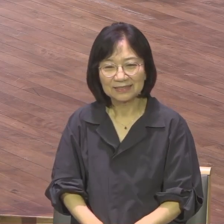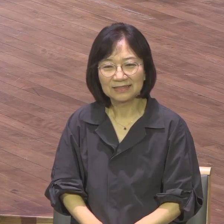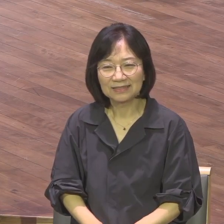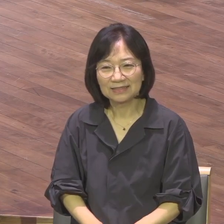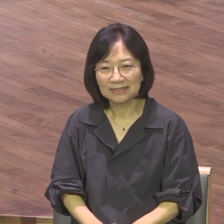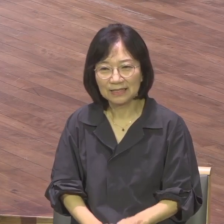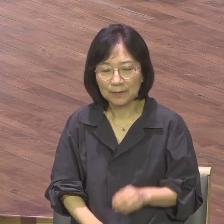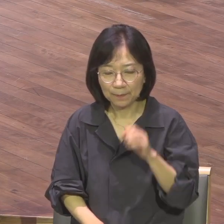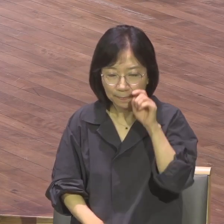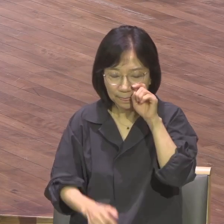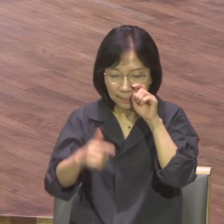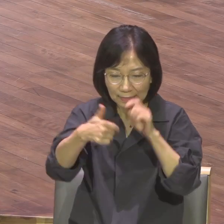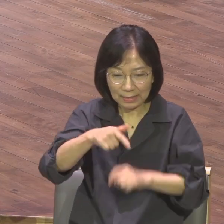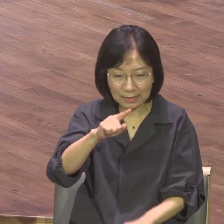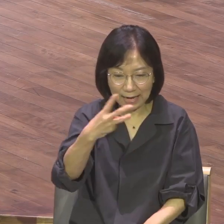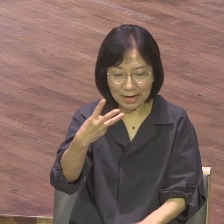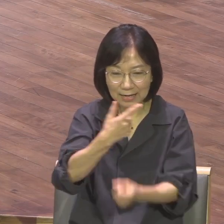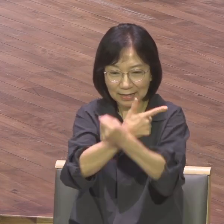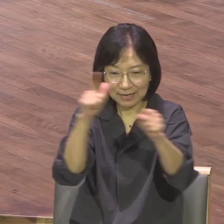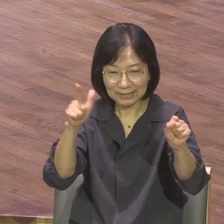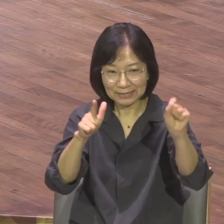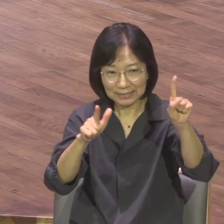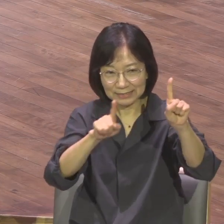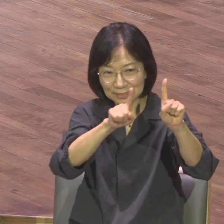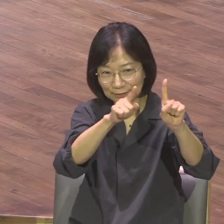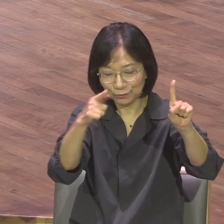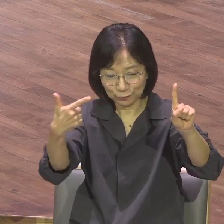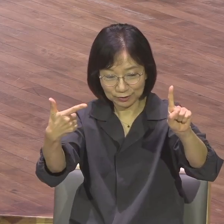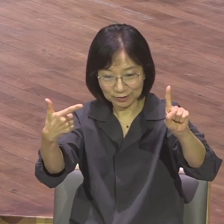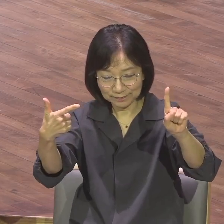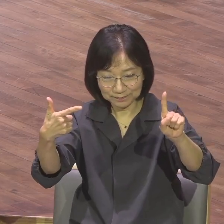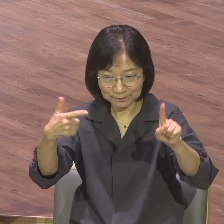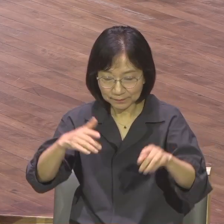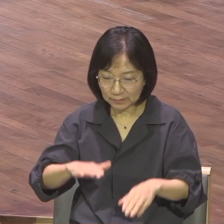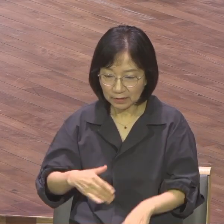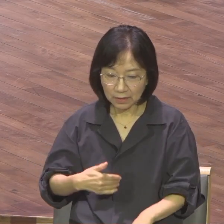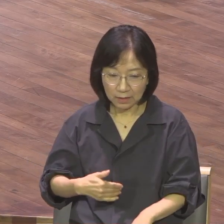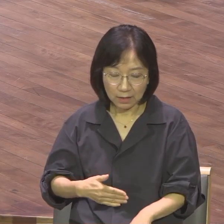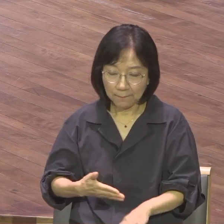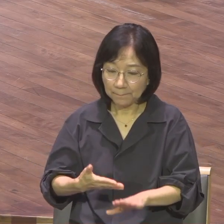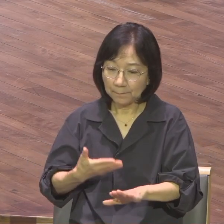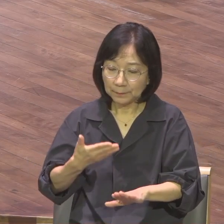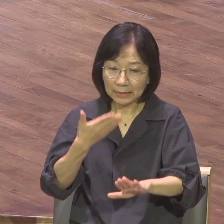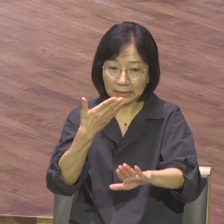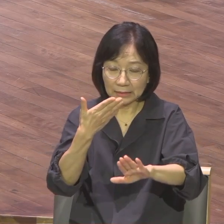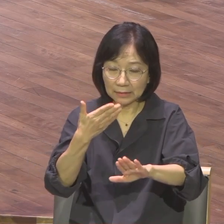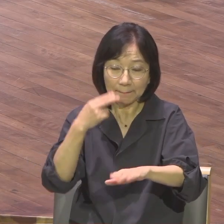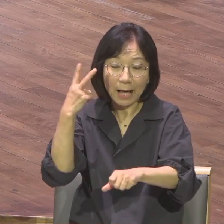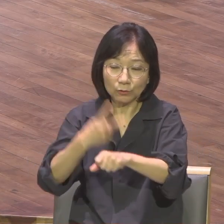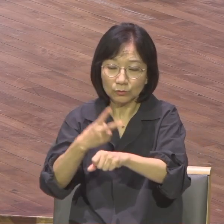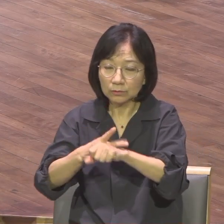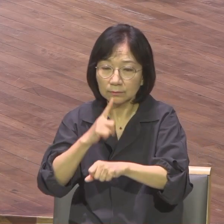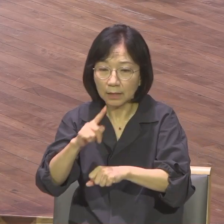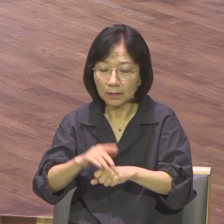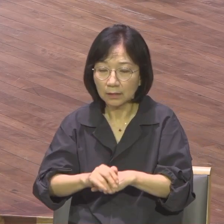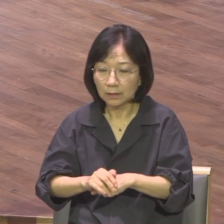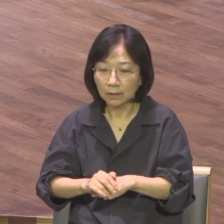갈라디아에서 1장 6절에서 9절에 보게 되면 다른 복음을 따르는 것을 내가 이상하게 여기노라 바울이 고백합니다. 아니 복음이면